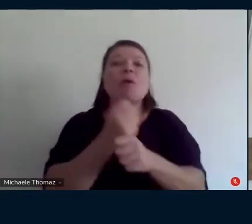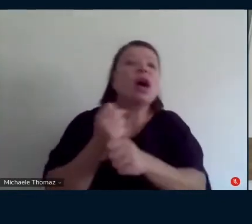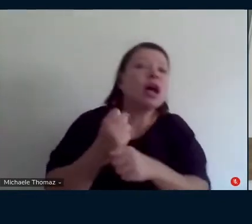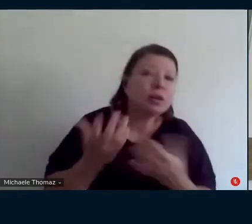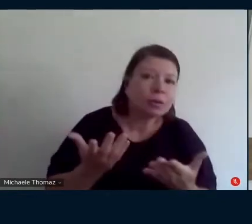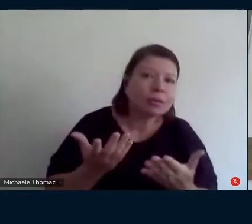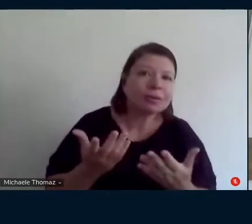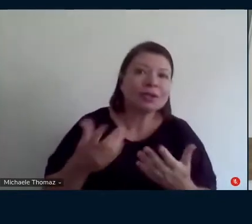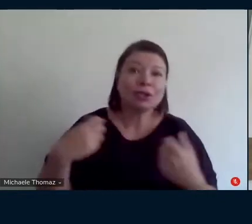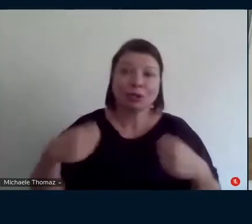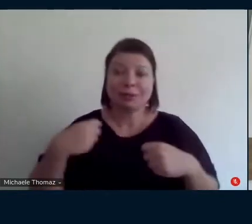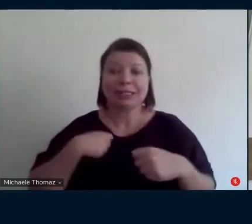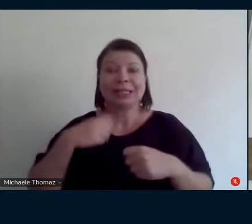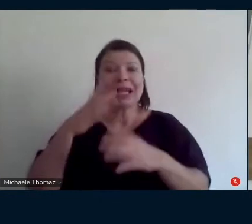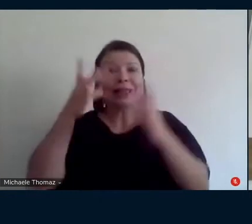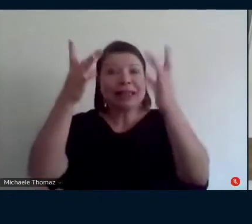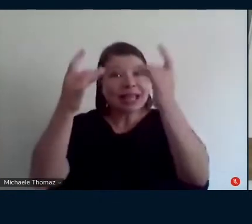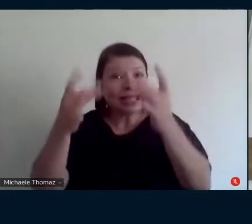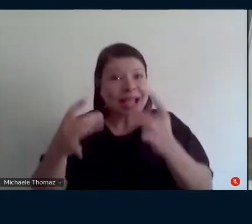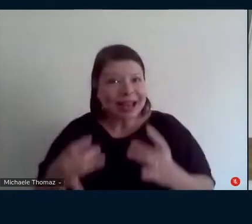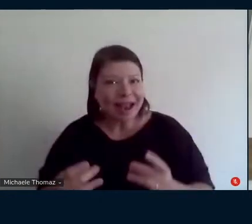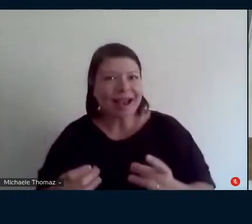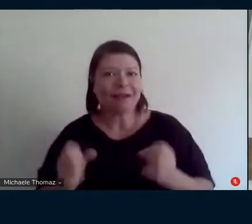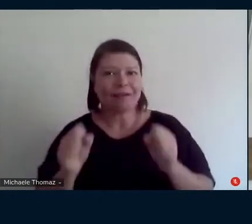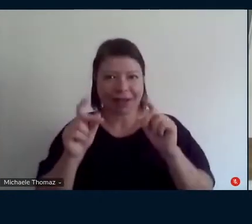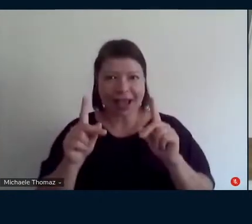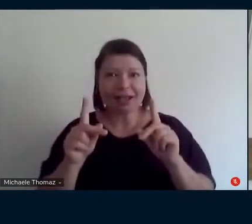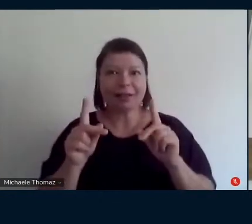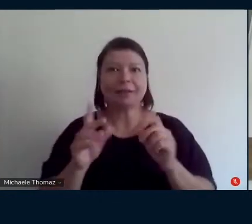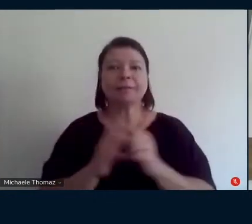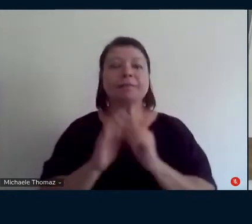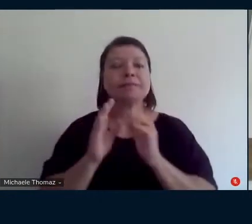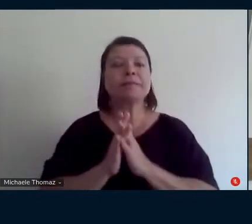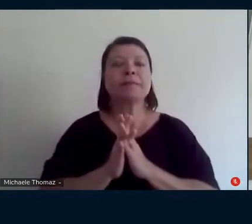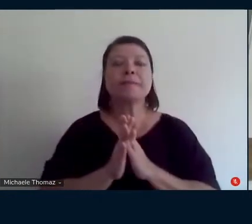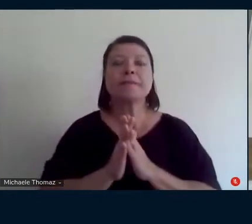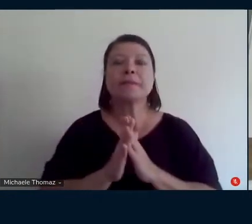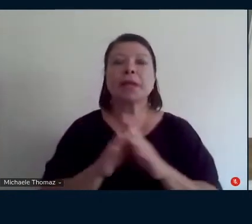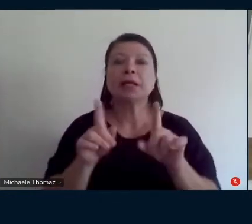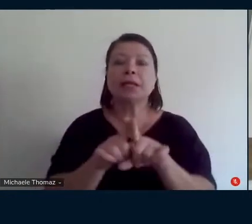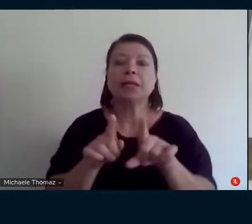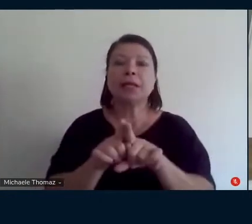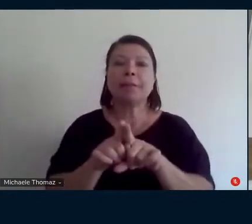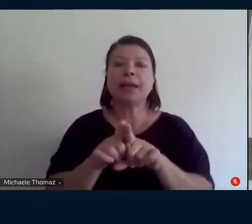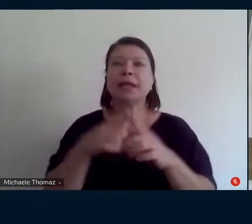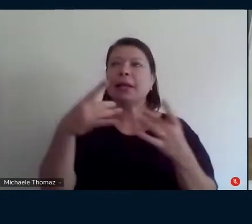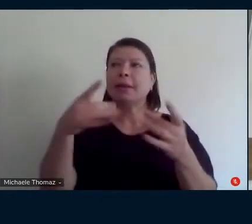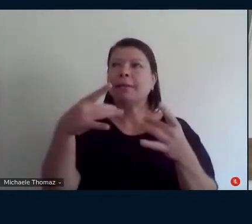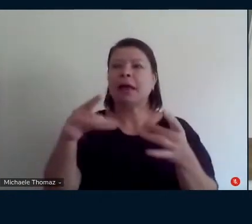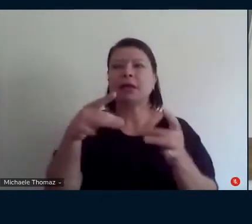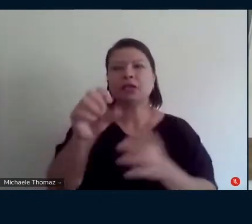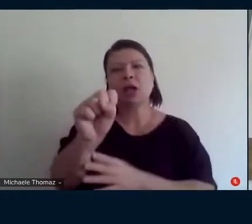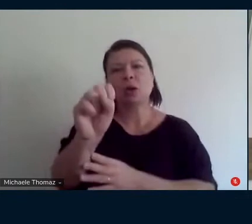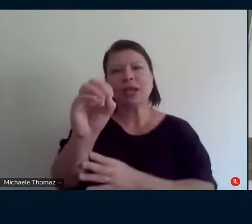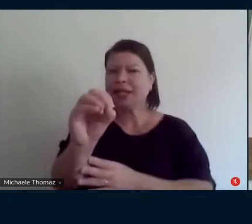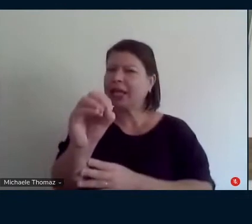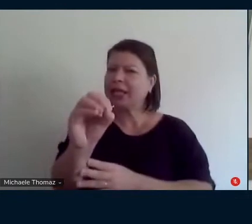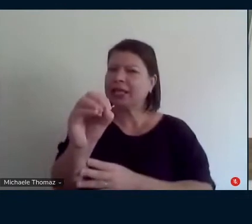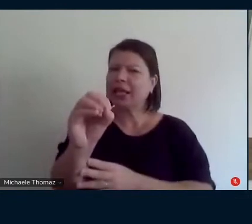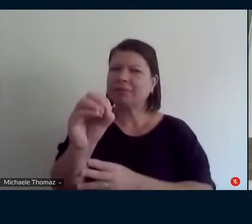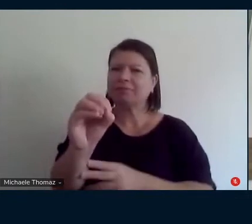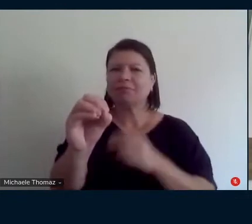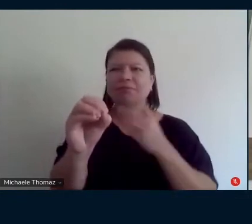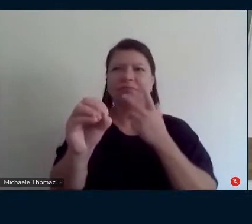então só deixa lá isso legal tem uma discussão também na página 80 que eu não sei se vale a pena